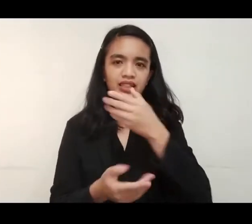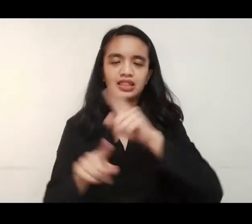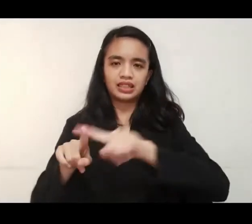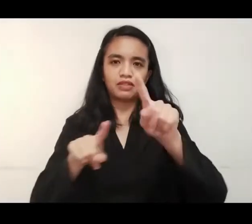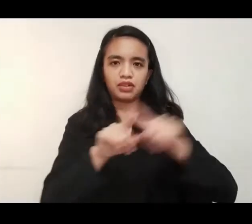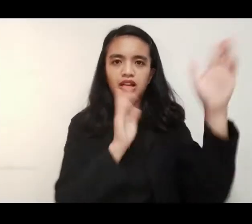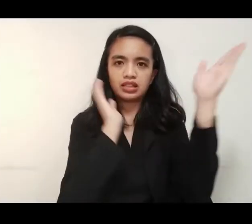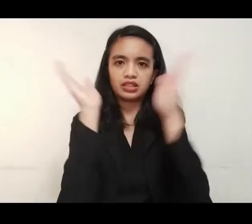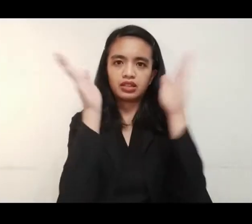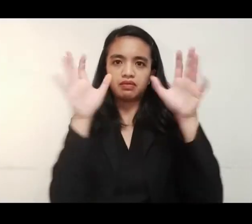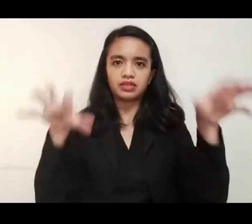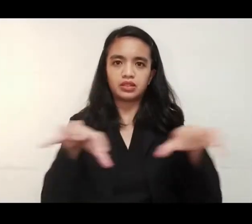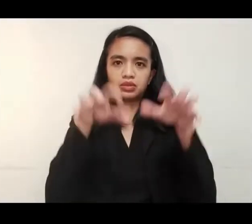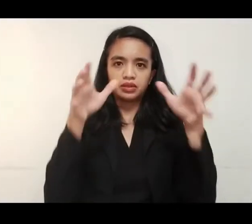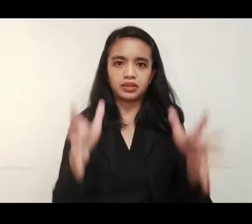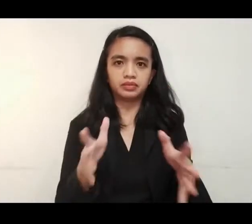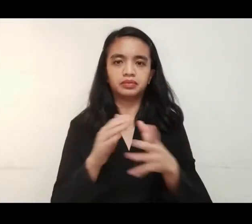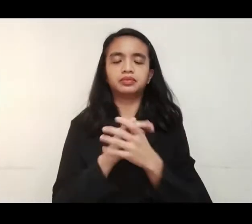frontliners.